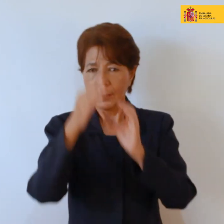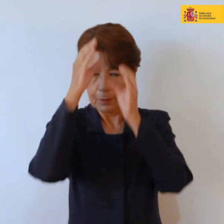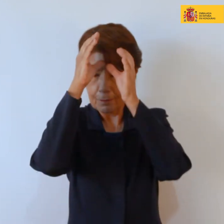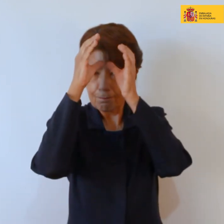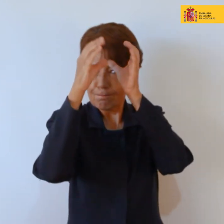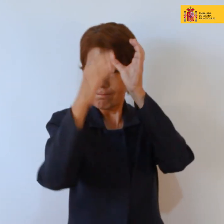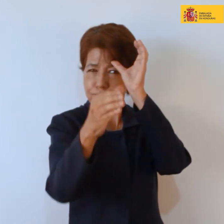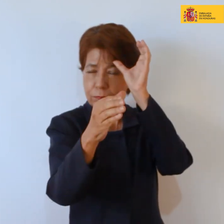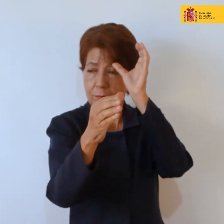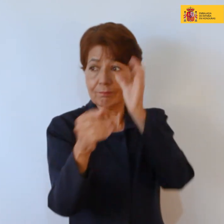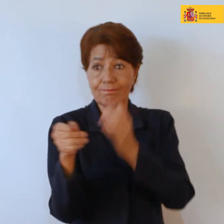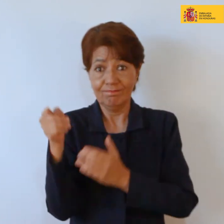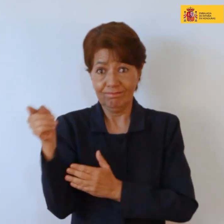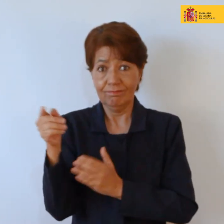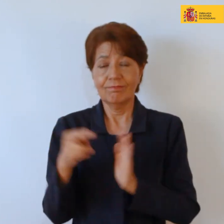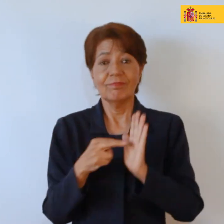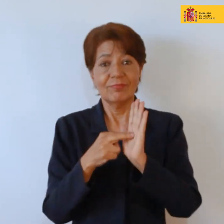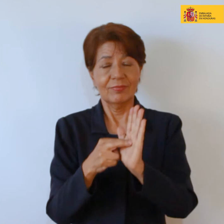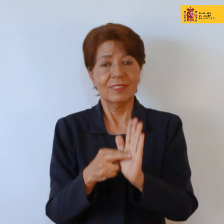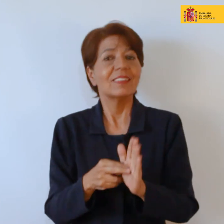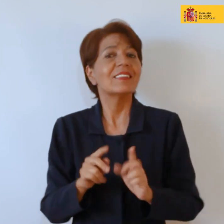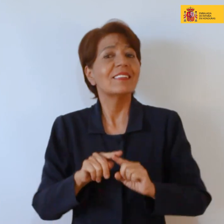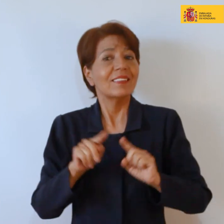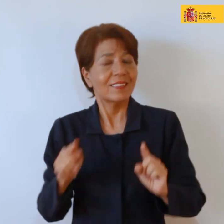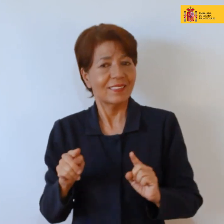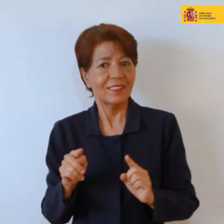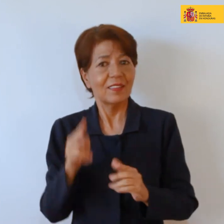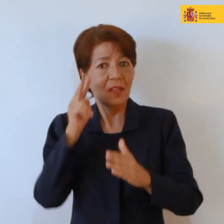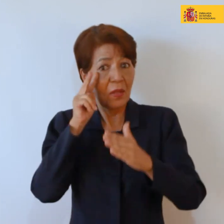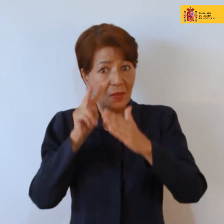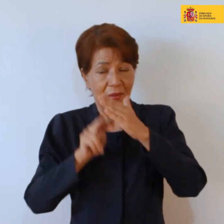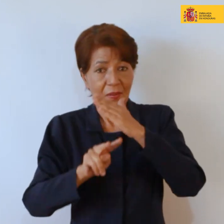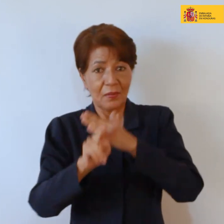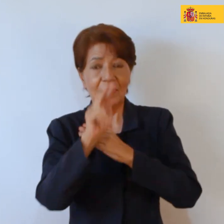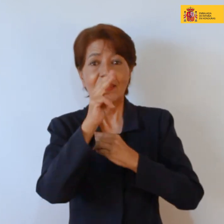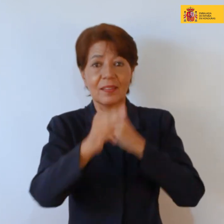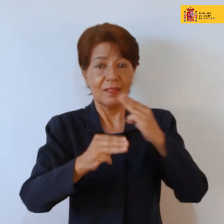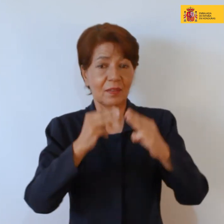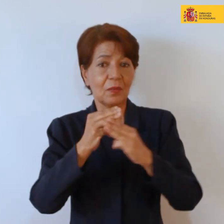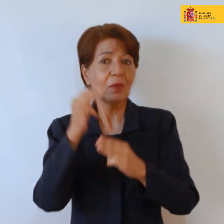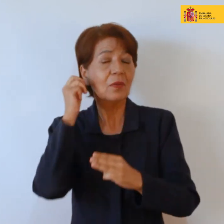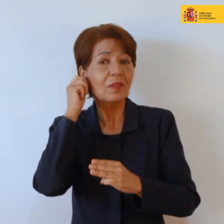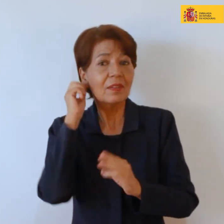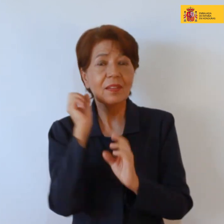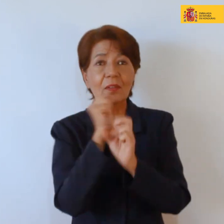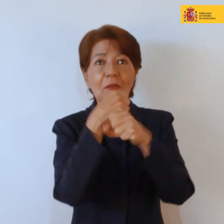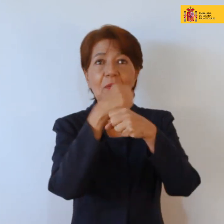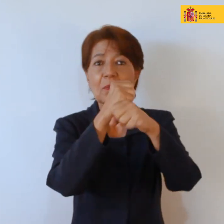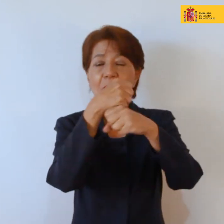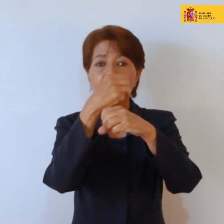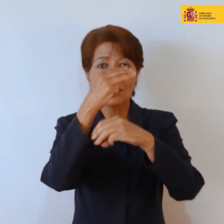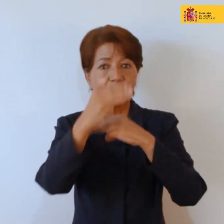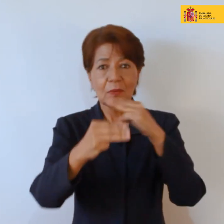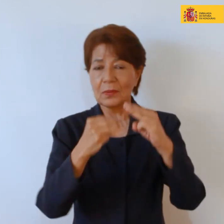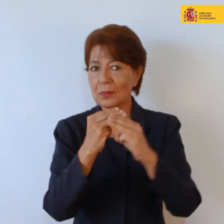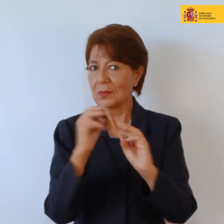conocimiento y claro es diferente porque la la cosmovisión femenina de la creación no está